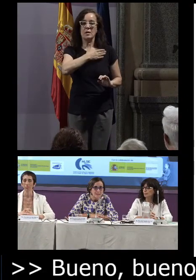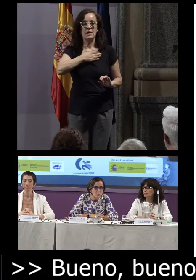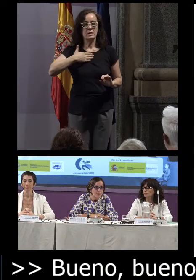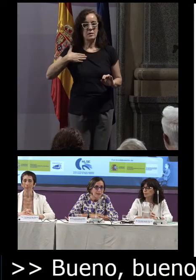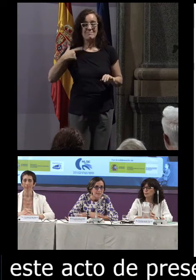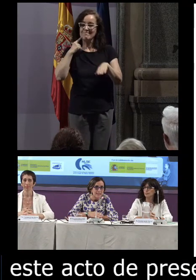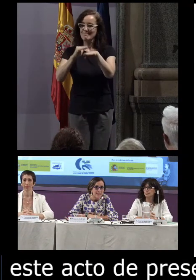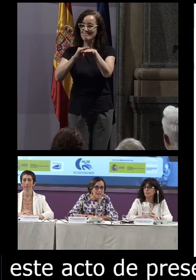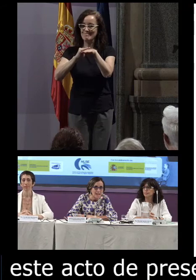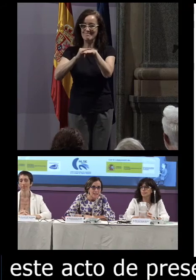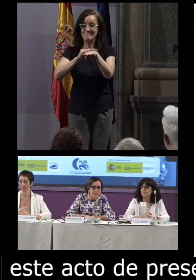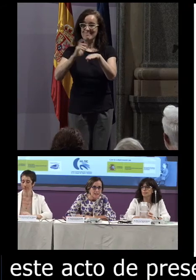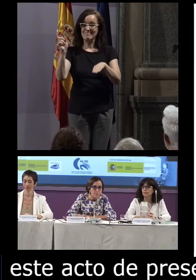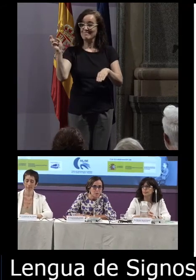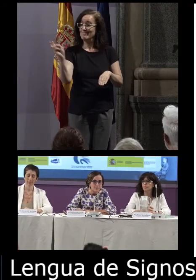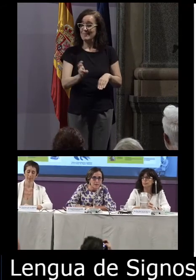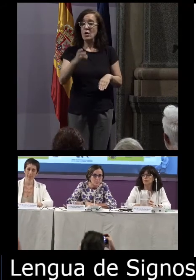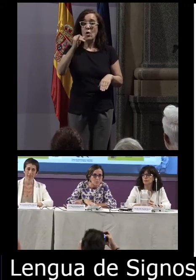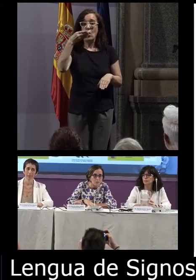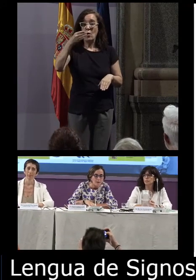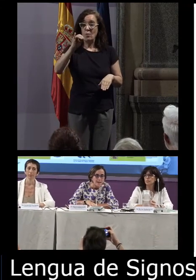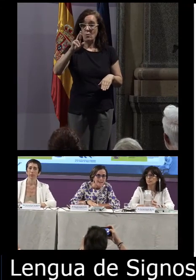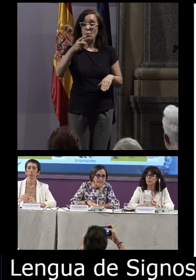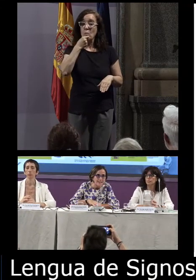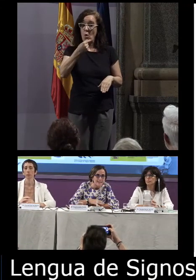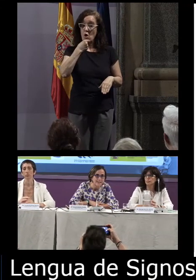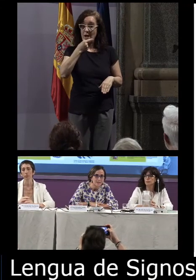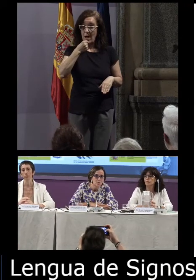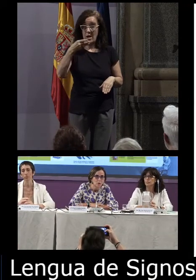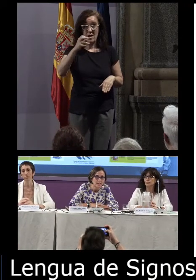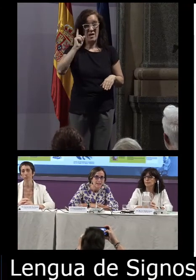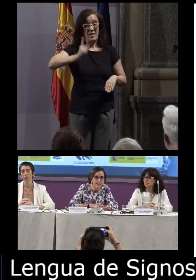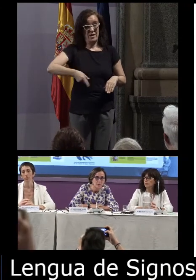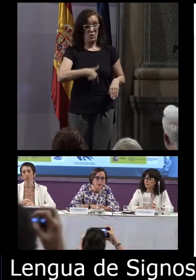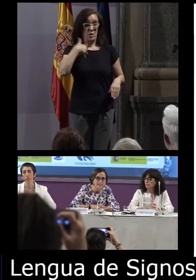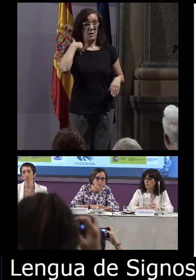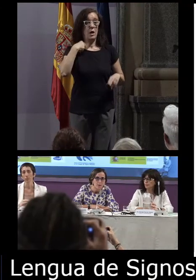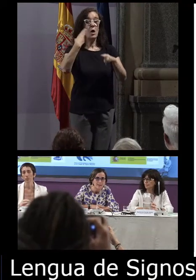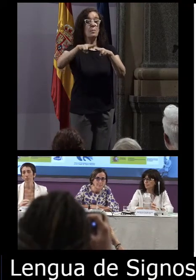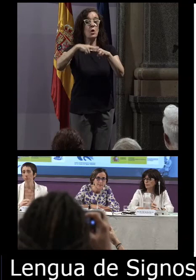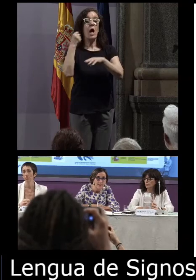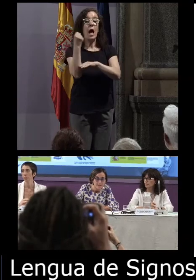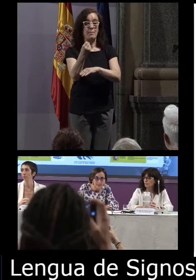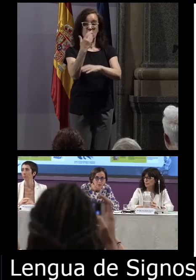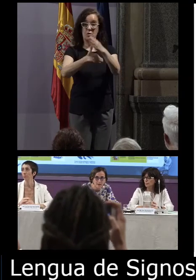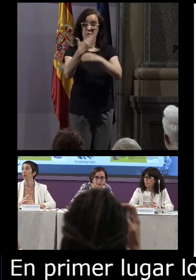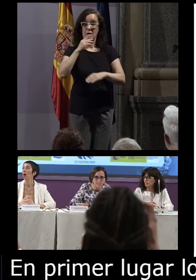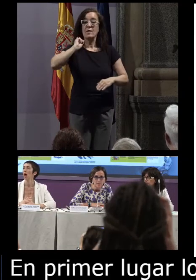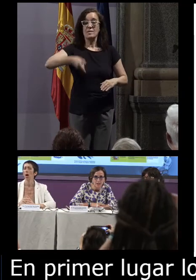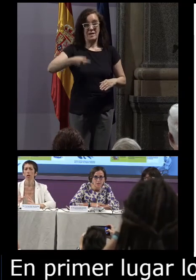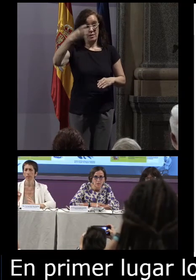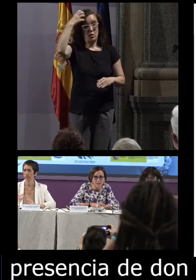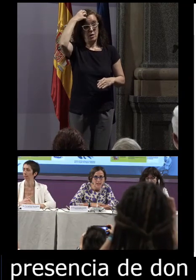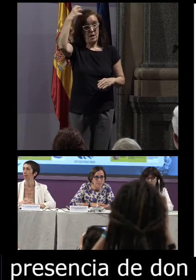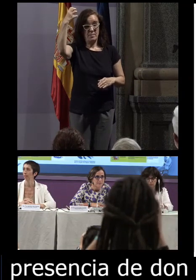es disculpar la presencia de don Borja Fanjul, el director general de Políticas de Apoyo a la Discapacidad y director del Real